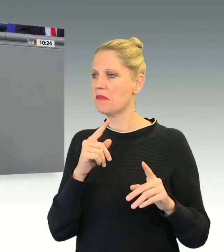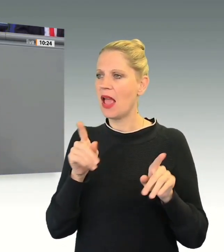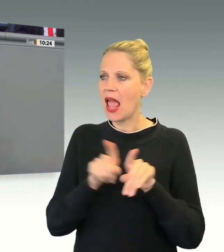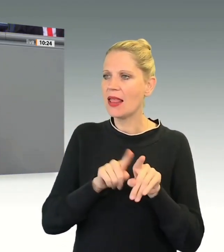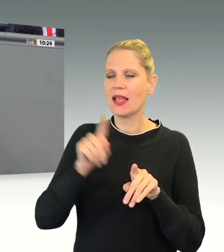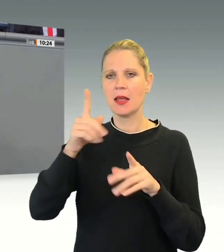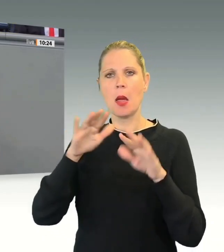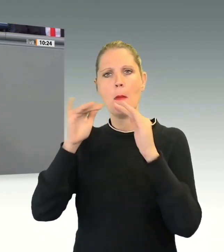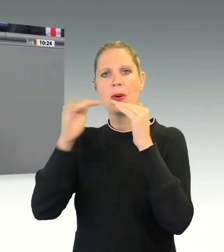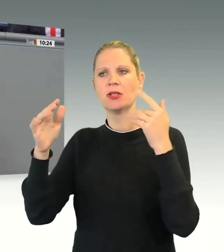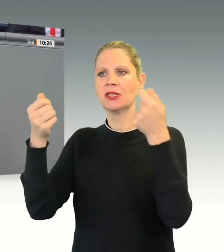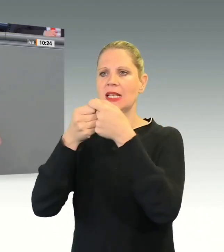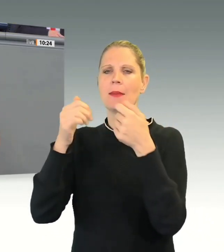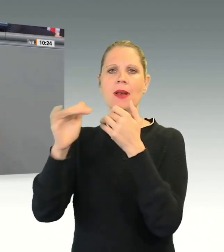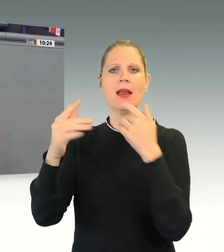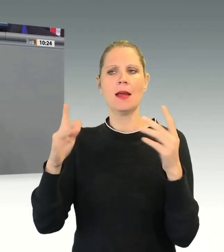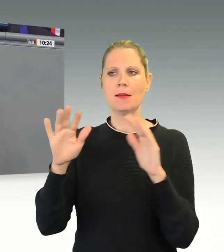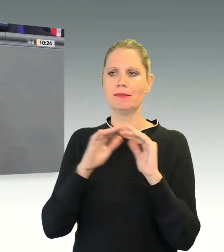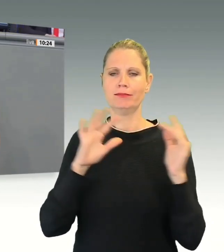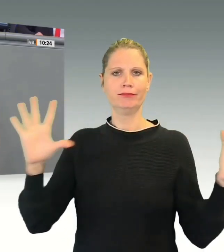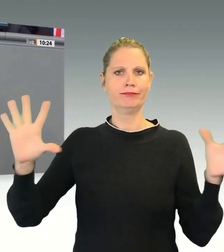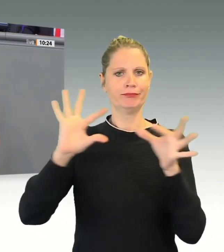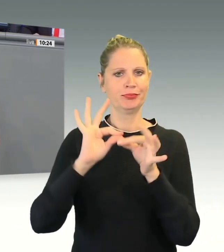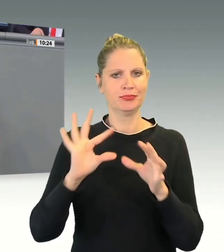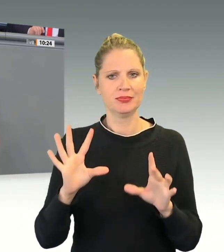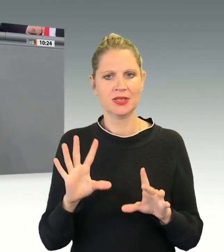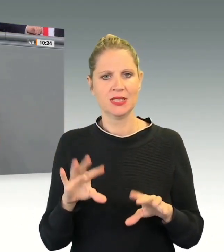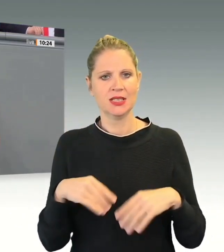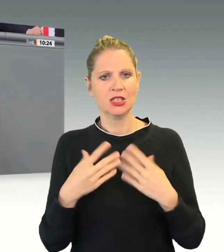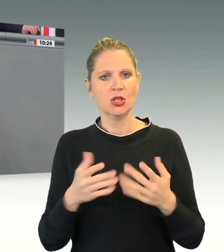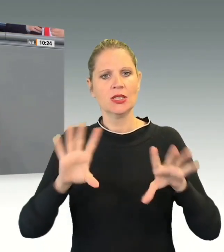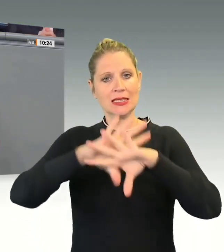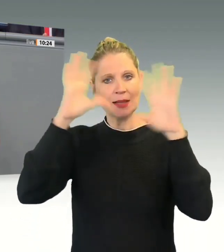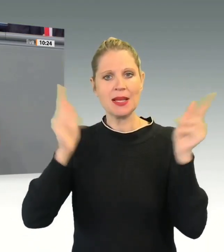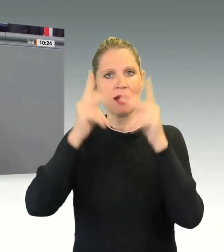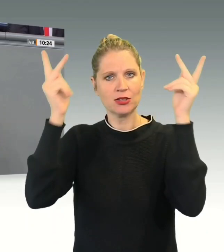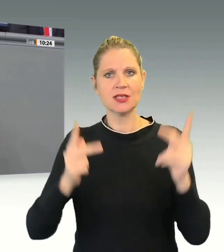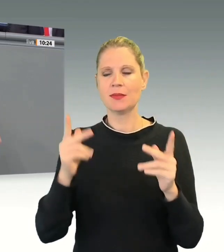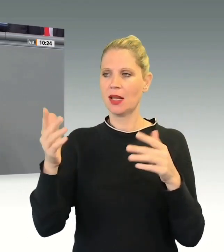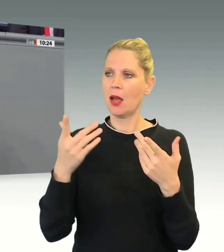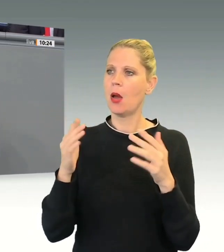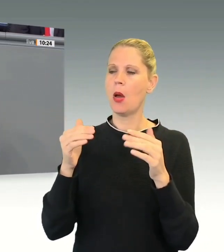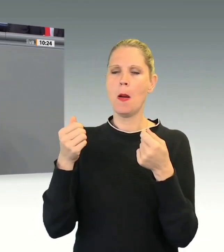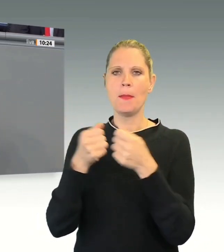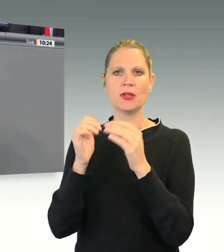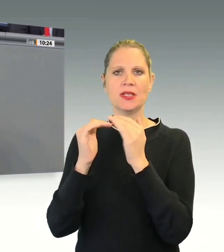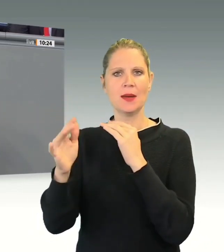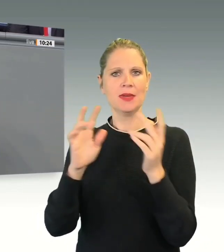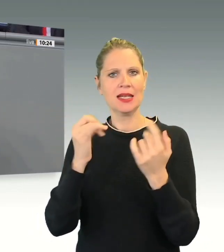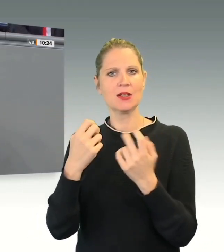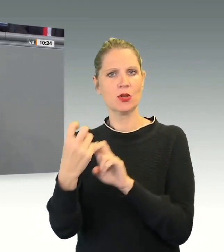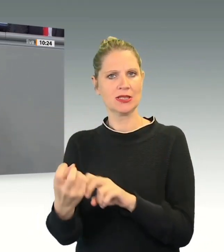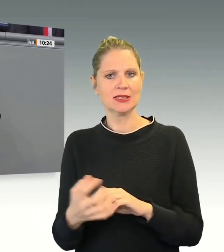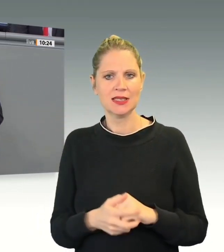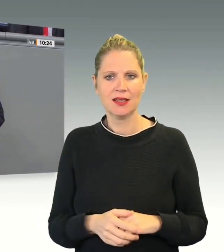Aufforderung, das gesamtheitliche Konzept der Bundesebene durchzusetzen. Ich erinnere mich im Übrigen auch an Zeiten, und das war die erste